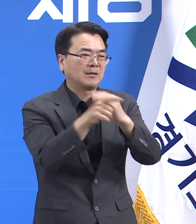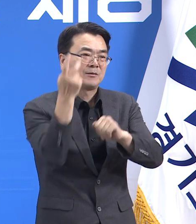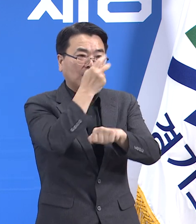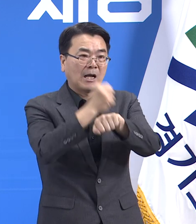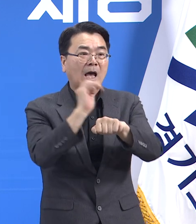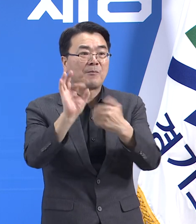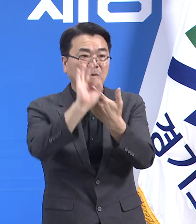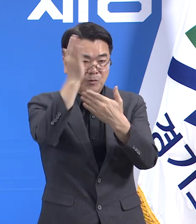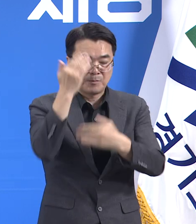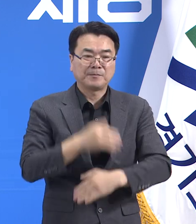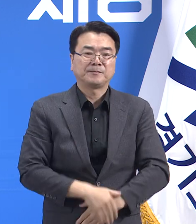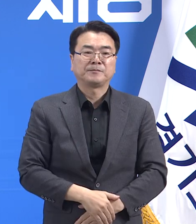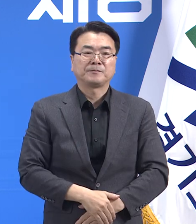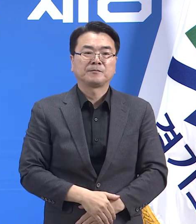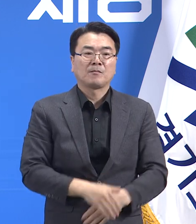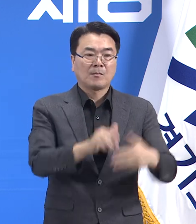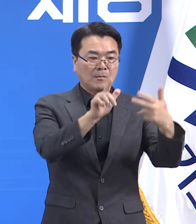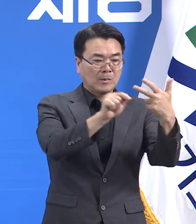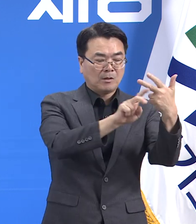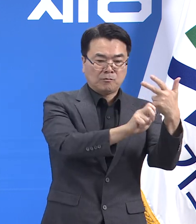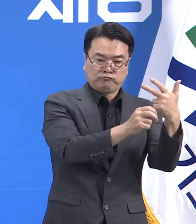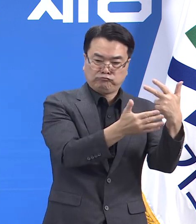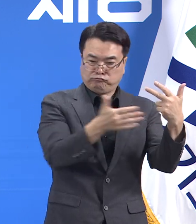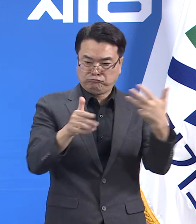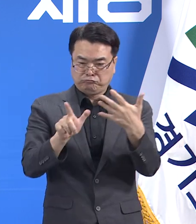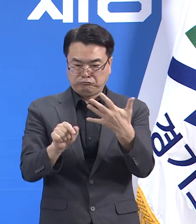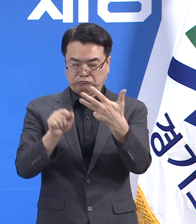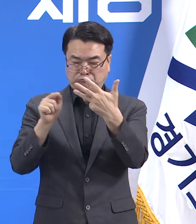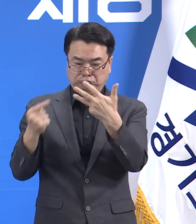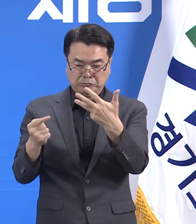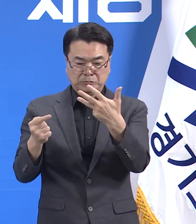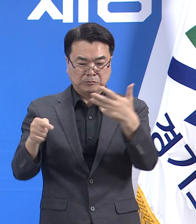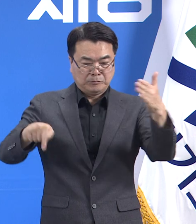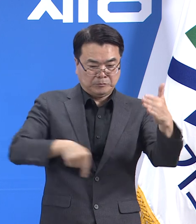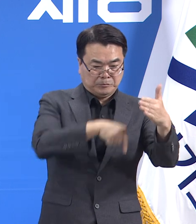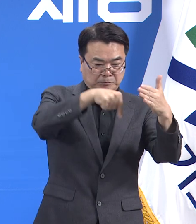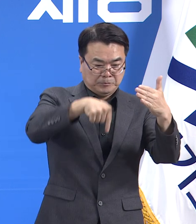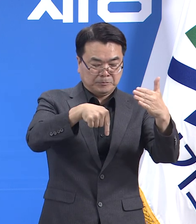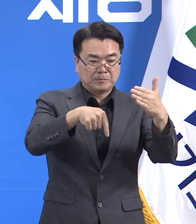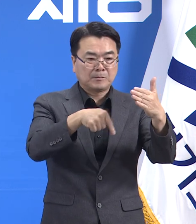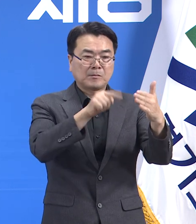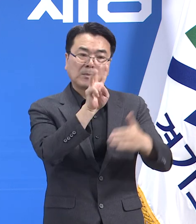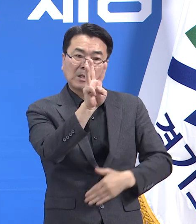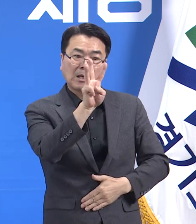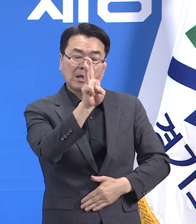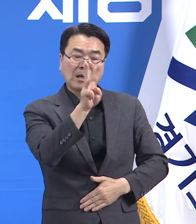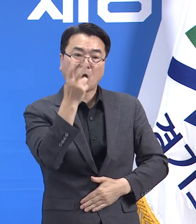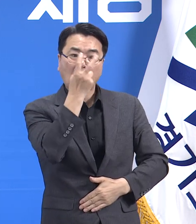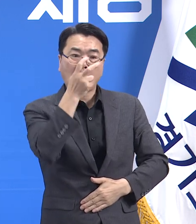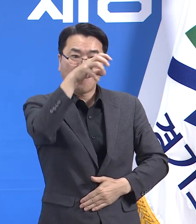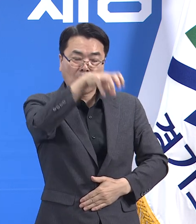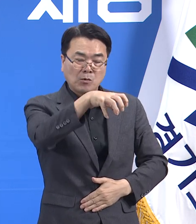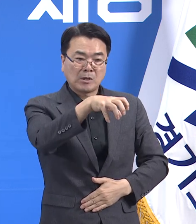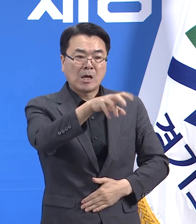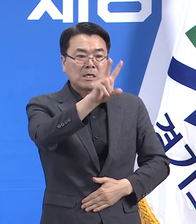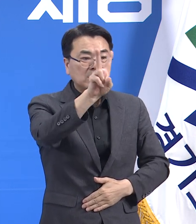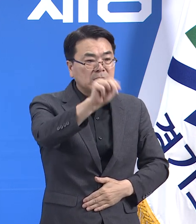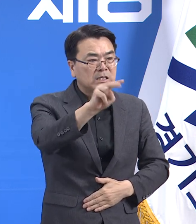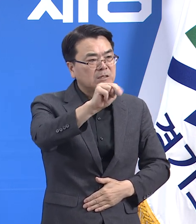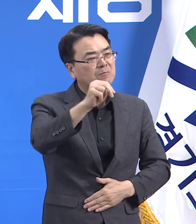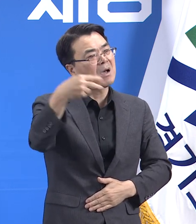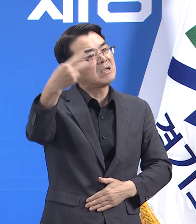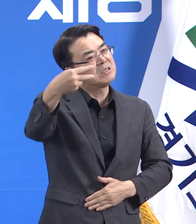그 결과 7월 29일부터 8월 1일까지 해당 임시선별검사소 3곳에서 총 2만 2